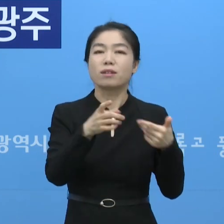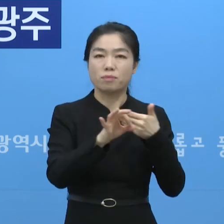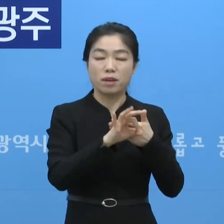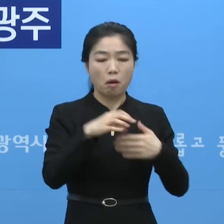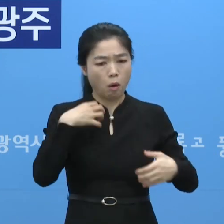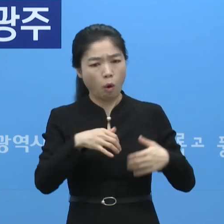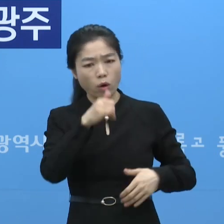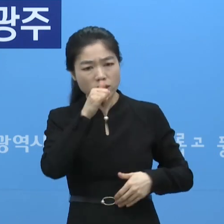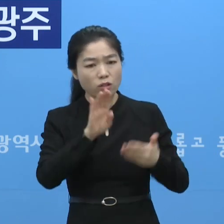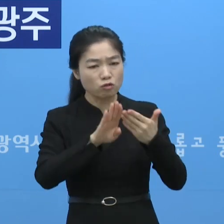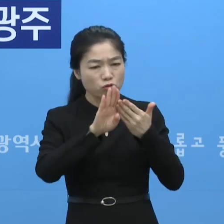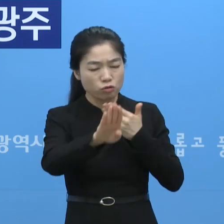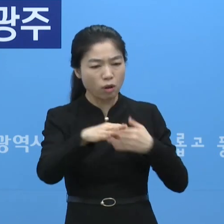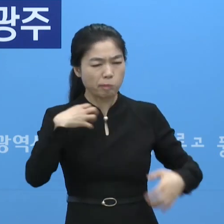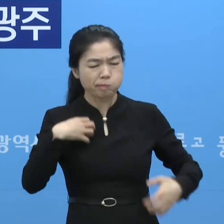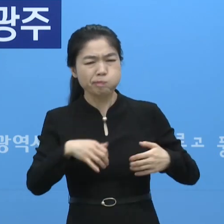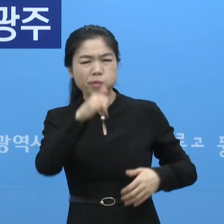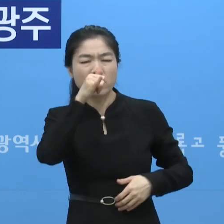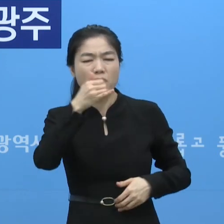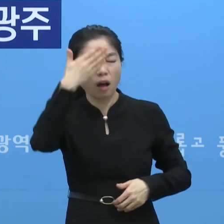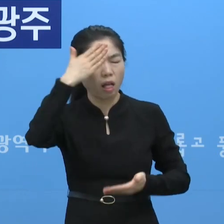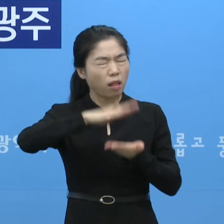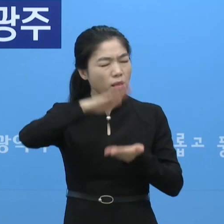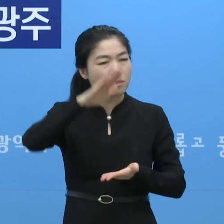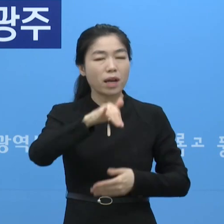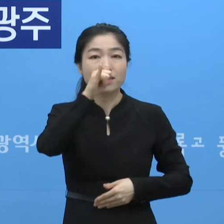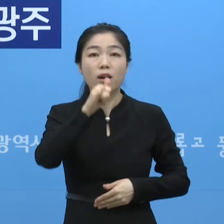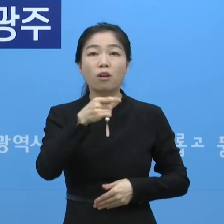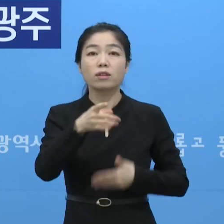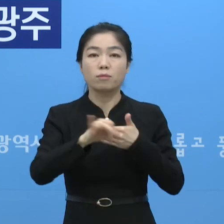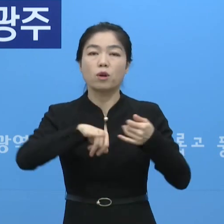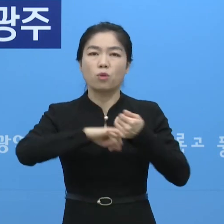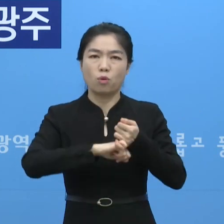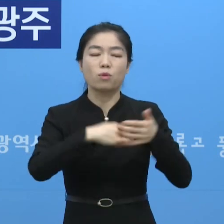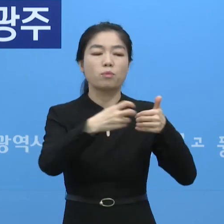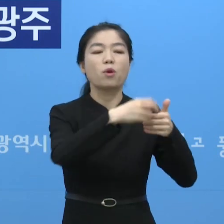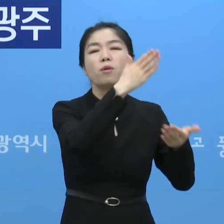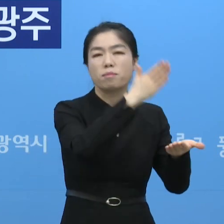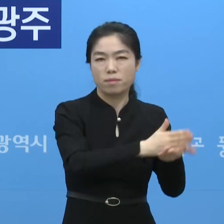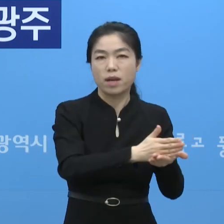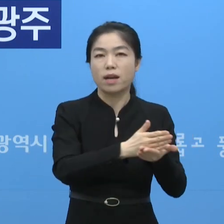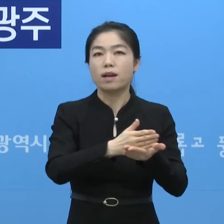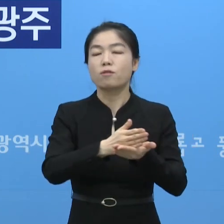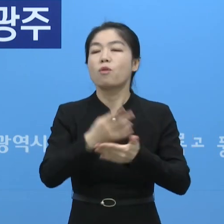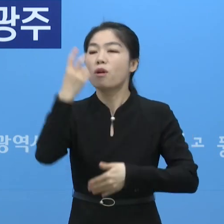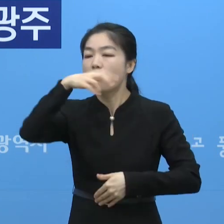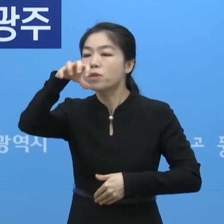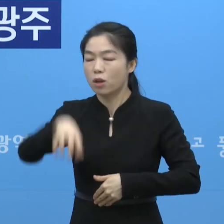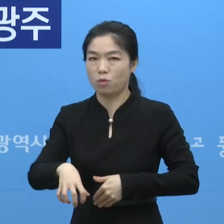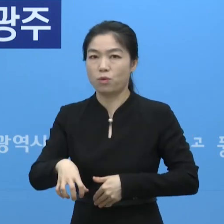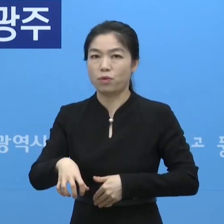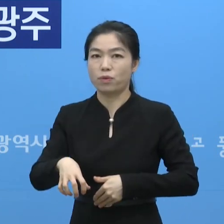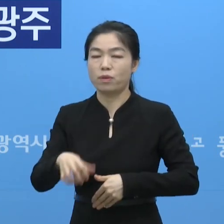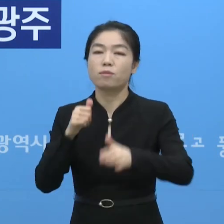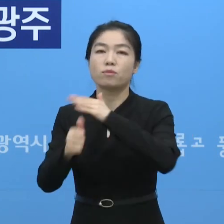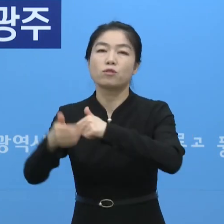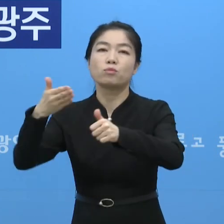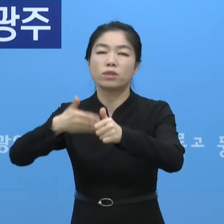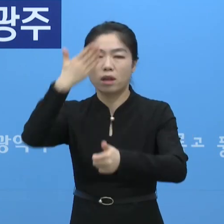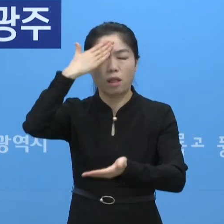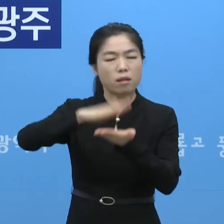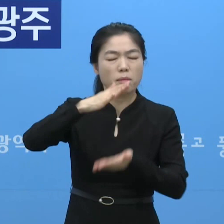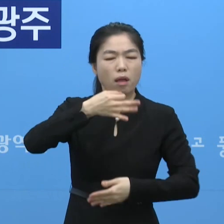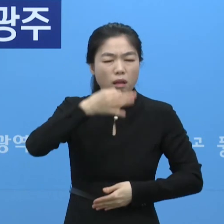그 이후로 증상이 나온 경우에는 반드시 선별검사서를 받아서 검사를 받아주십시오. 발렬,